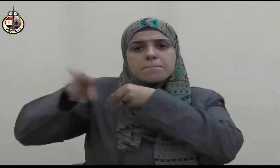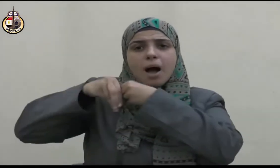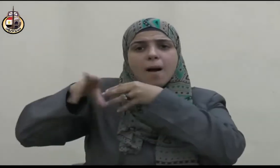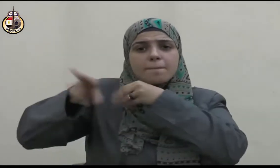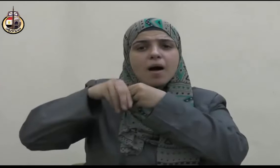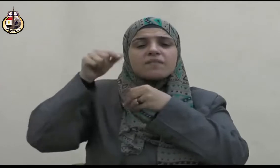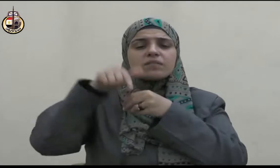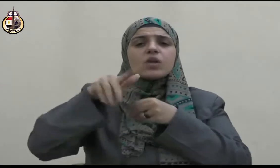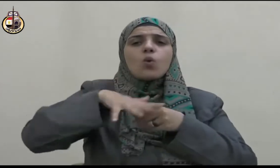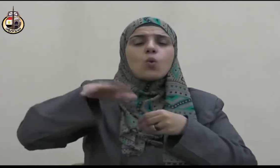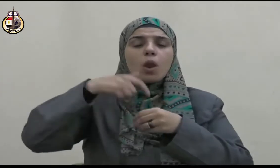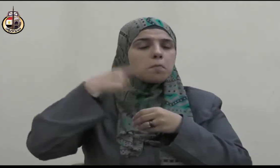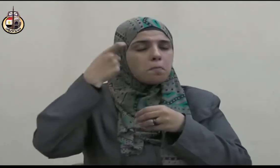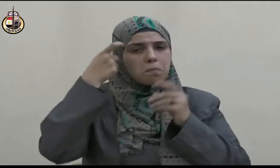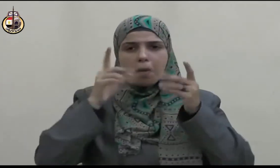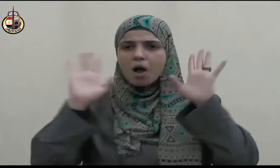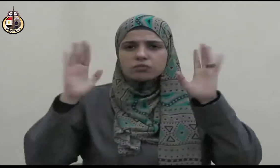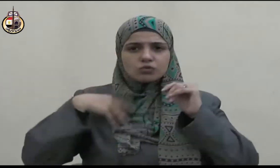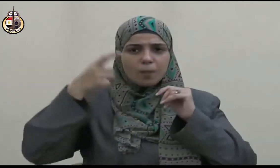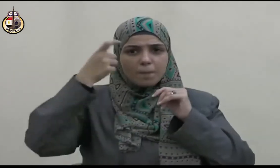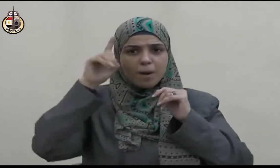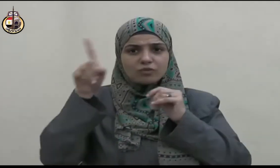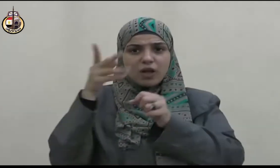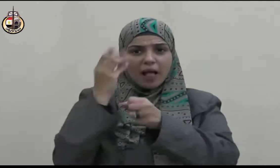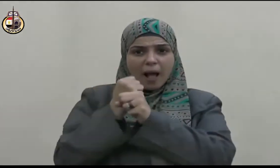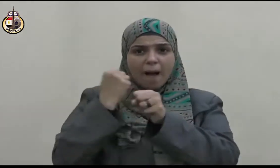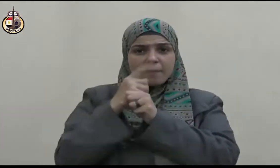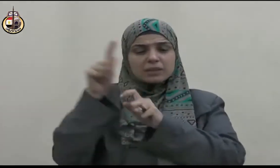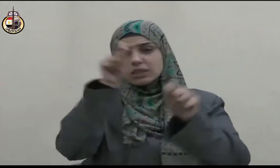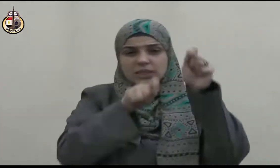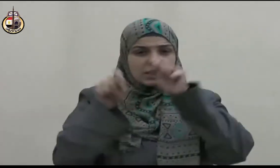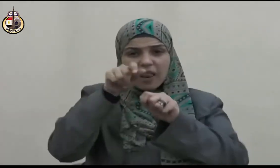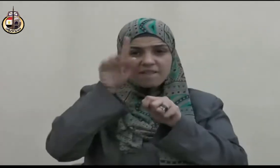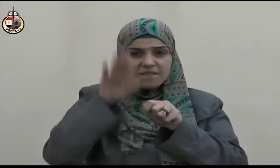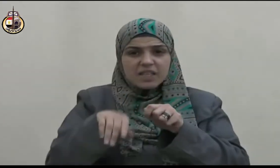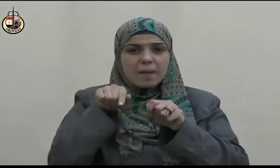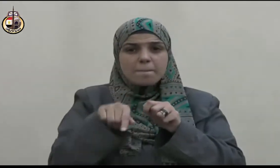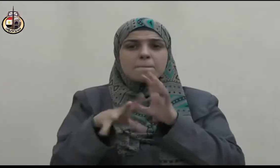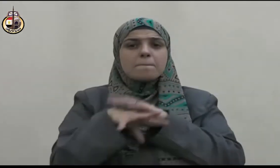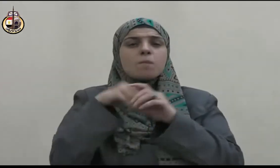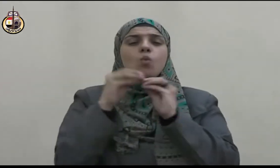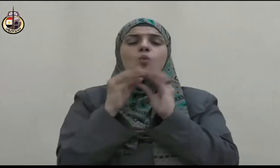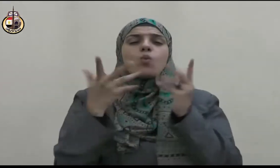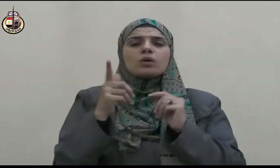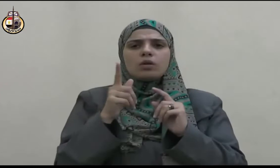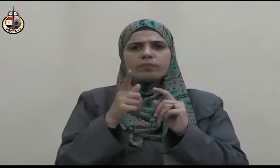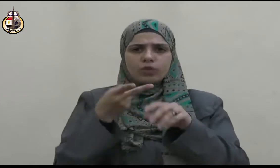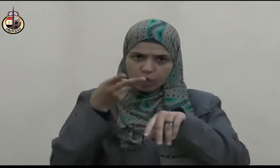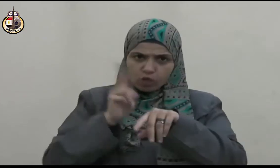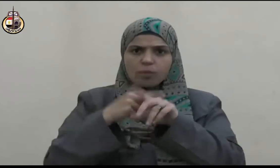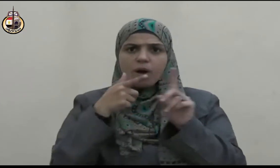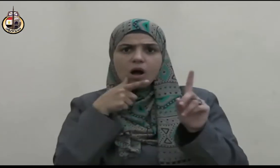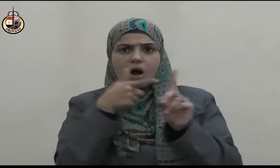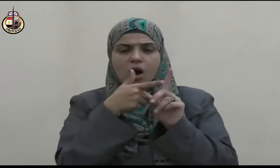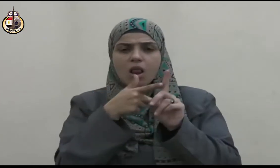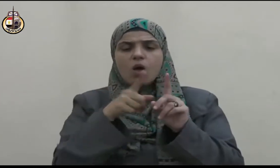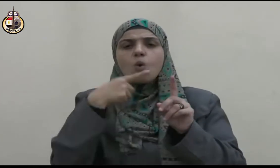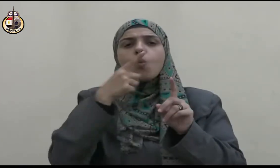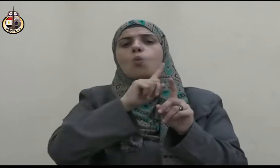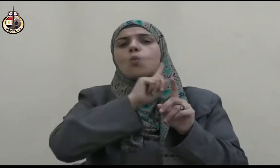وسلم سوى هذه الكلمة ولقد ظهر خلق الأمانة جليا واضحا